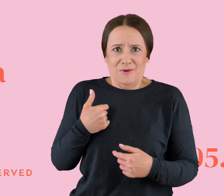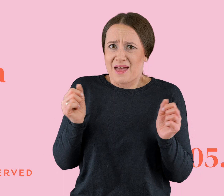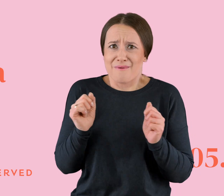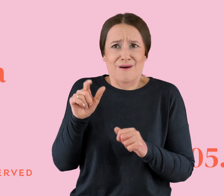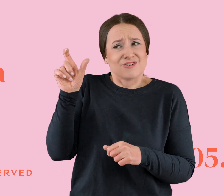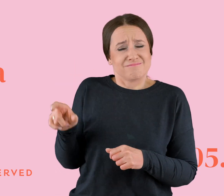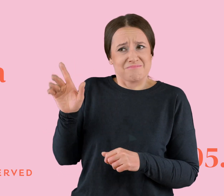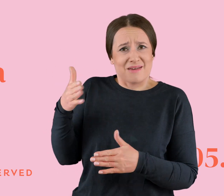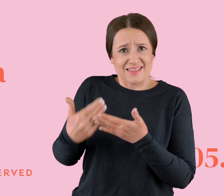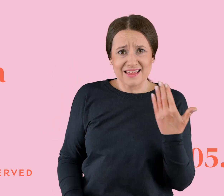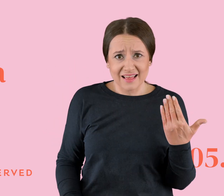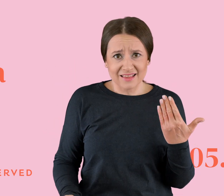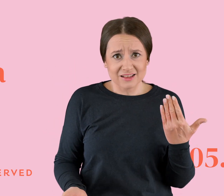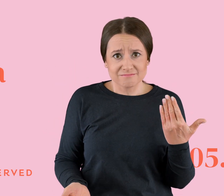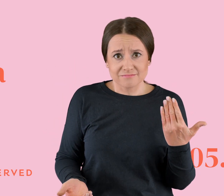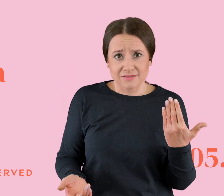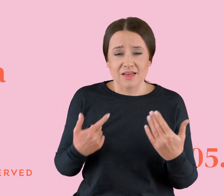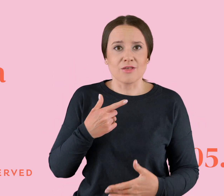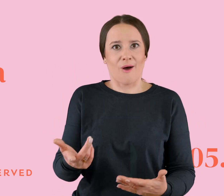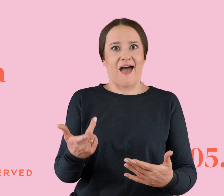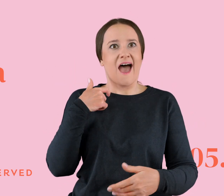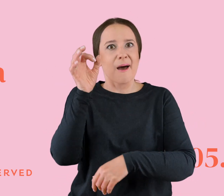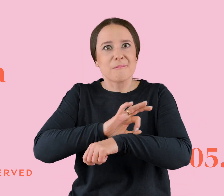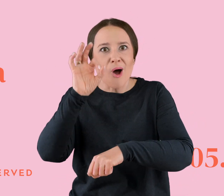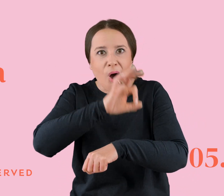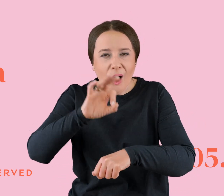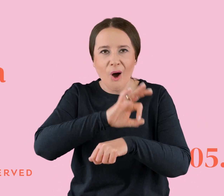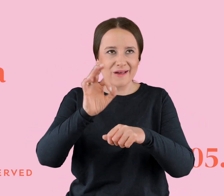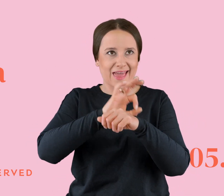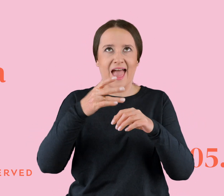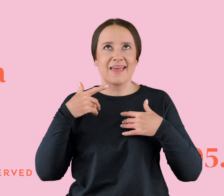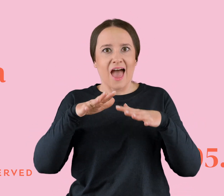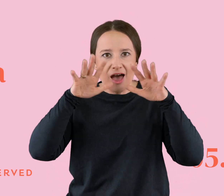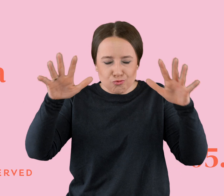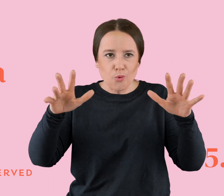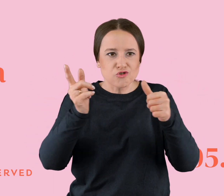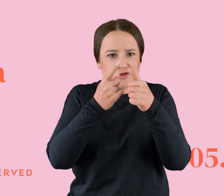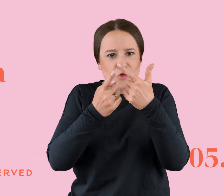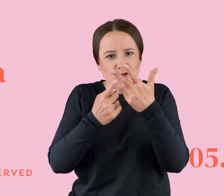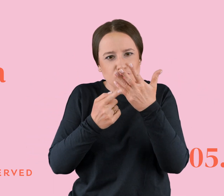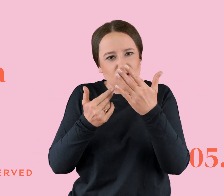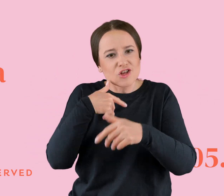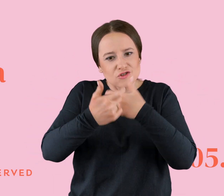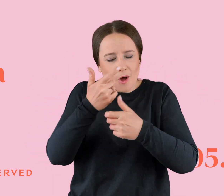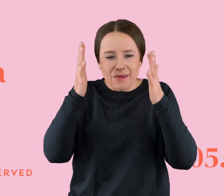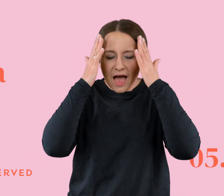stracę, tak. A ja mam tutaj przecież to odjebania projekt, zakreśliłam highlighterami rzeczy do zmiany, czy tam zmiana wizji rodziny,